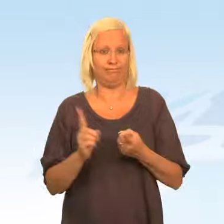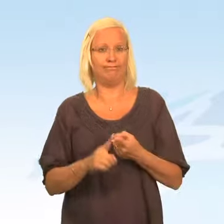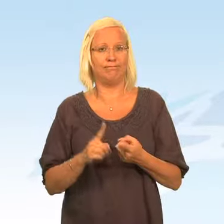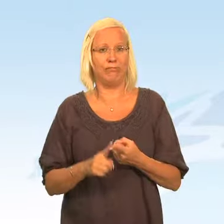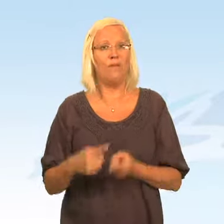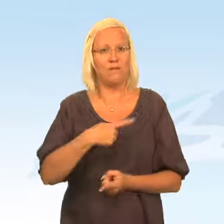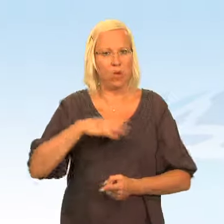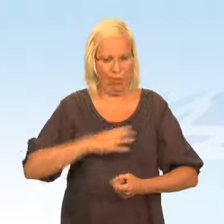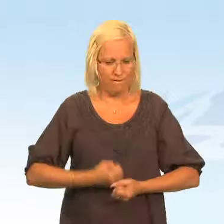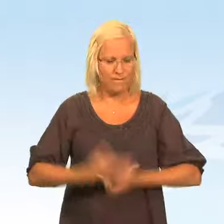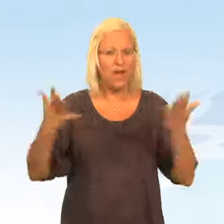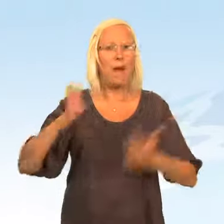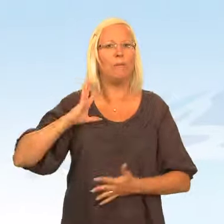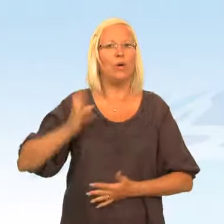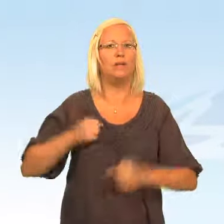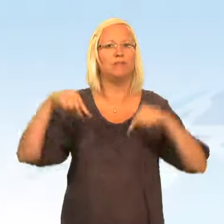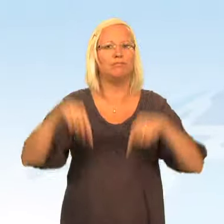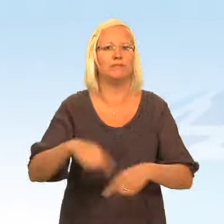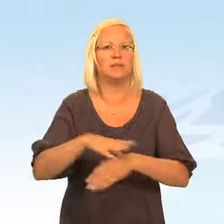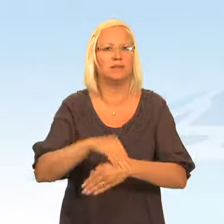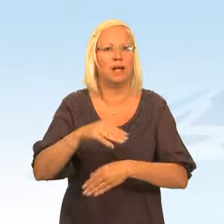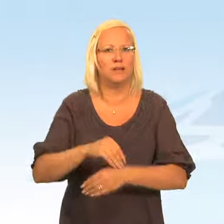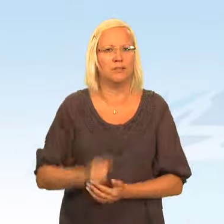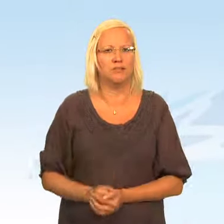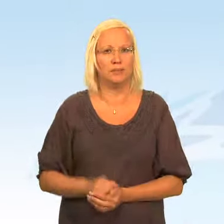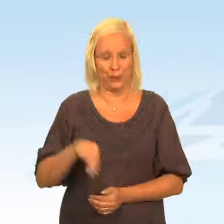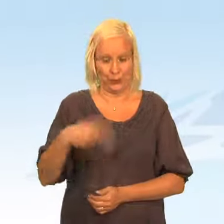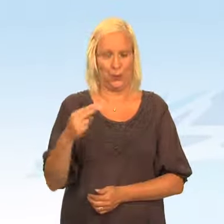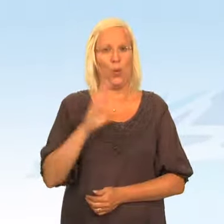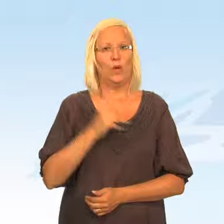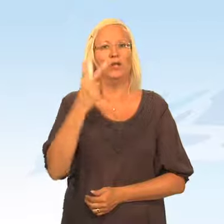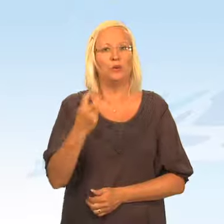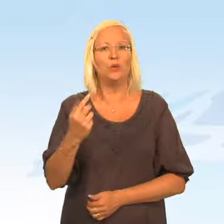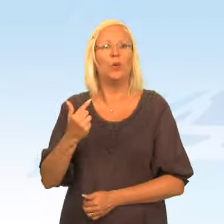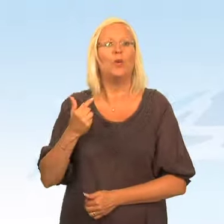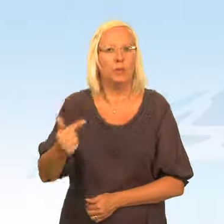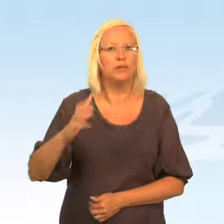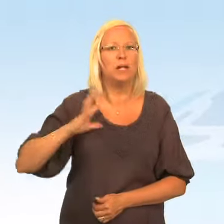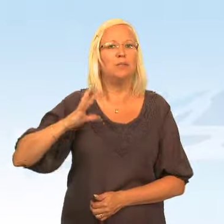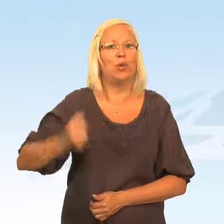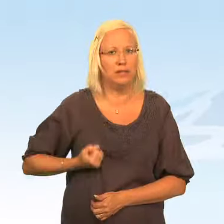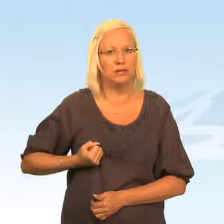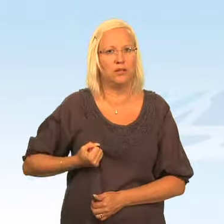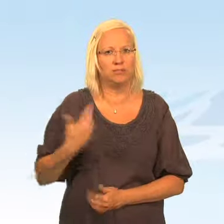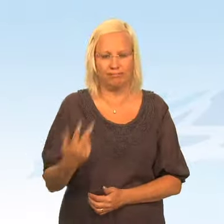Vi har redan sett till att poliserna har blivit fler i hela landet. Det finns nu 20 000 poliser i Sverige.